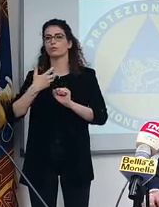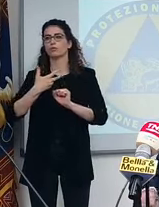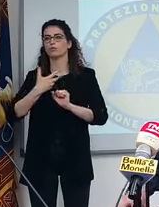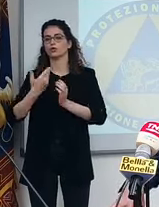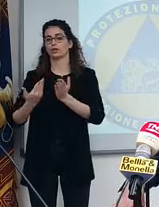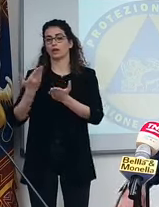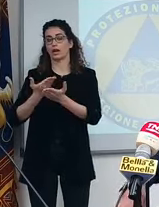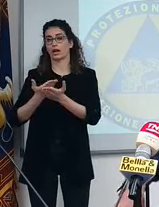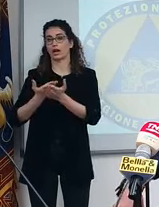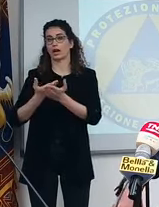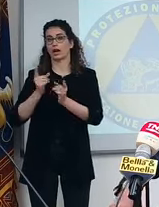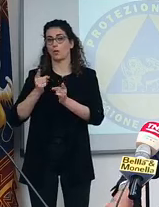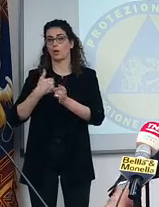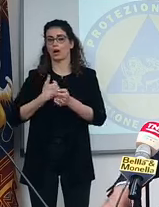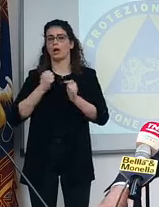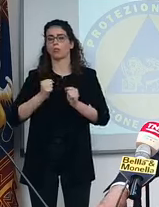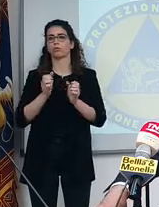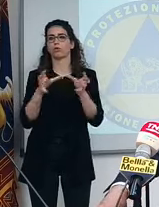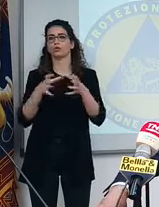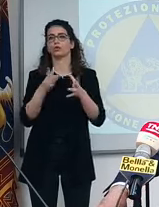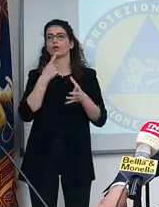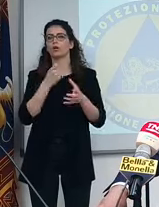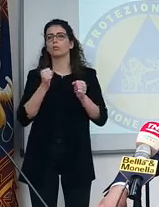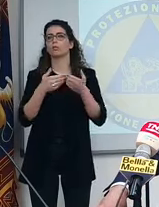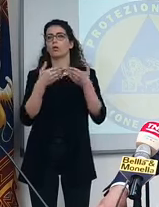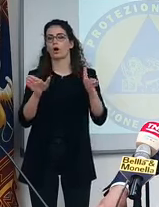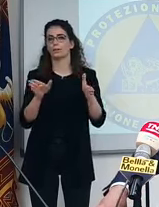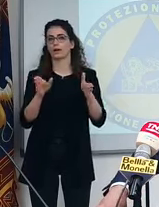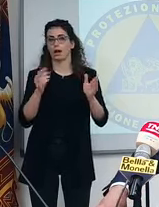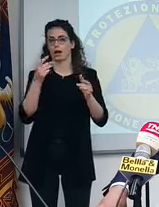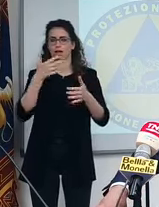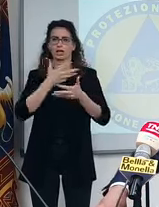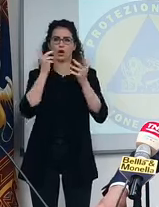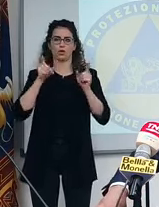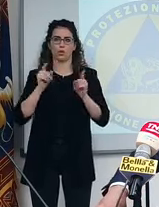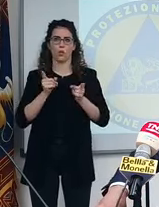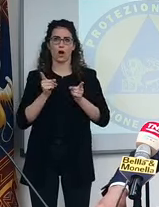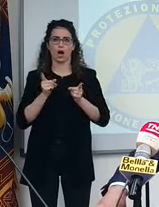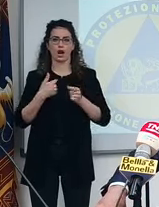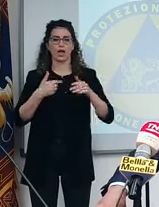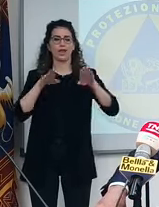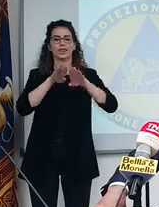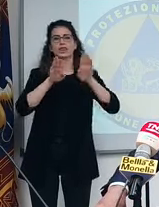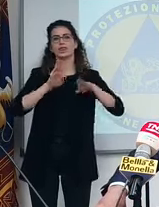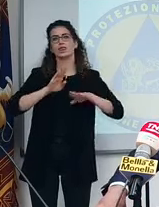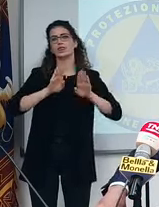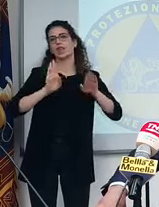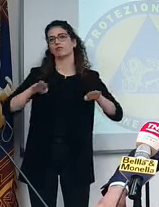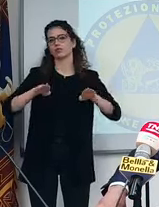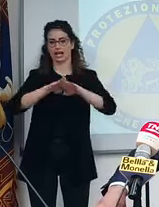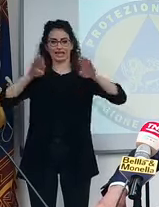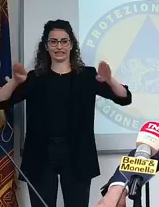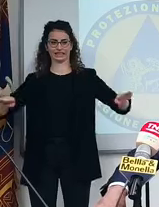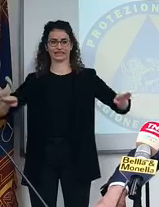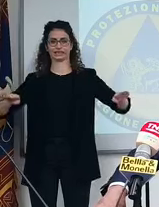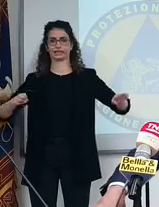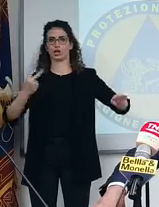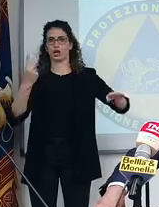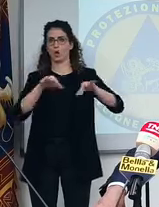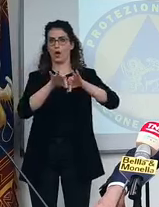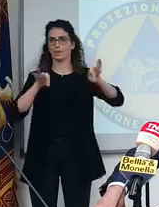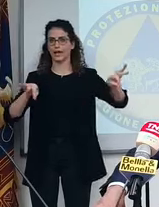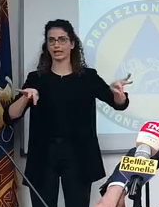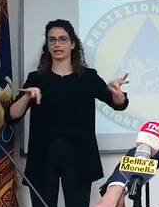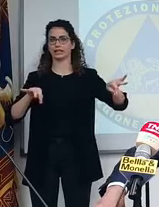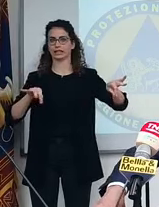aumentando il distanziamento tra i tavoli. Ovvio che sarebbe stato un distanziamento pesante perché due metri da tavolo vuol dire